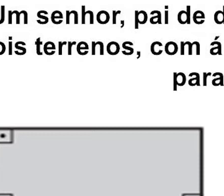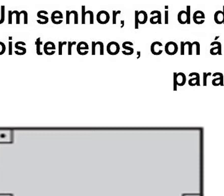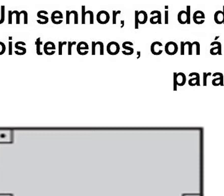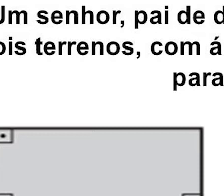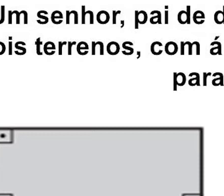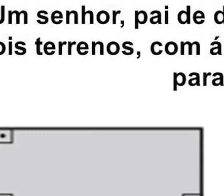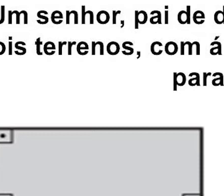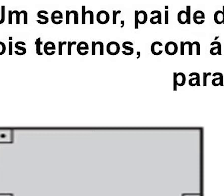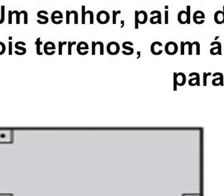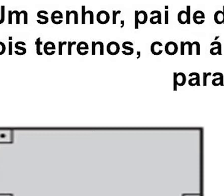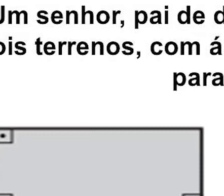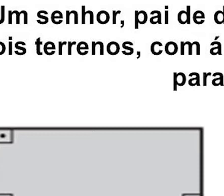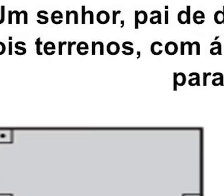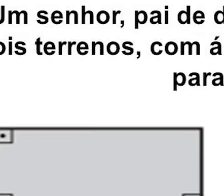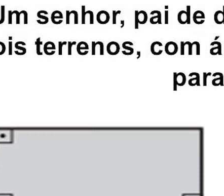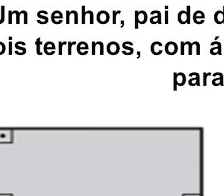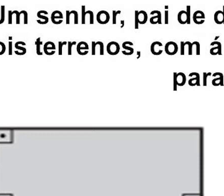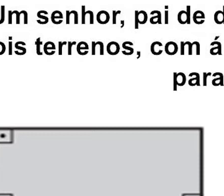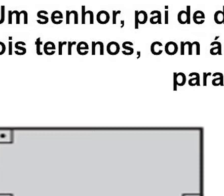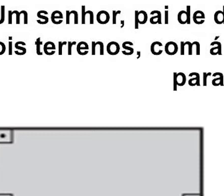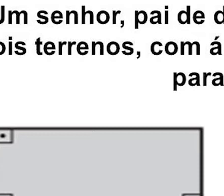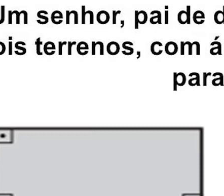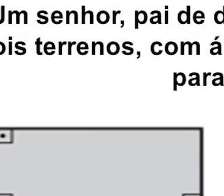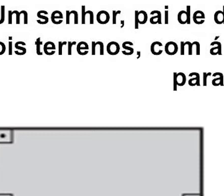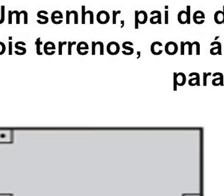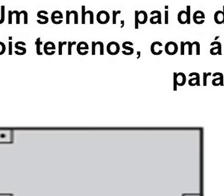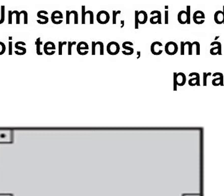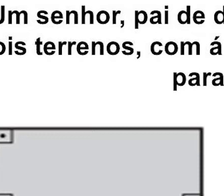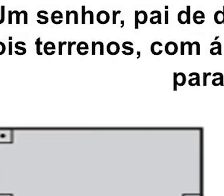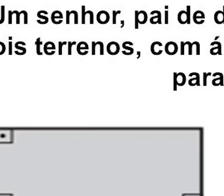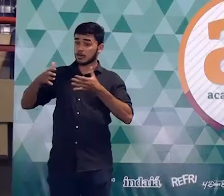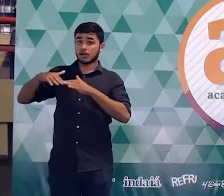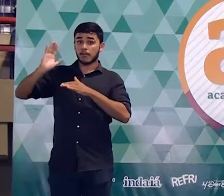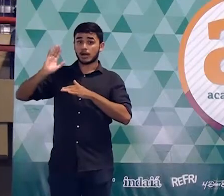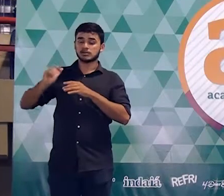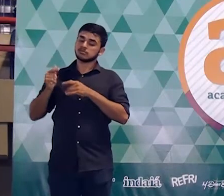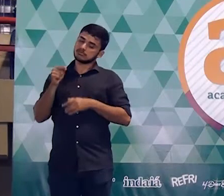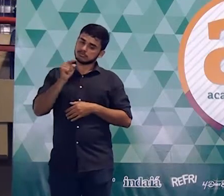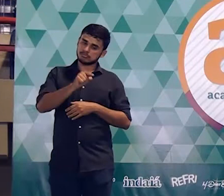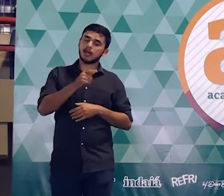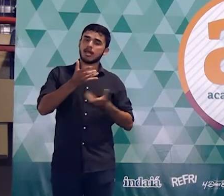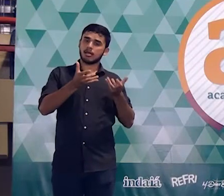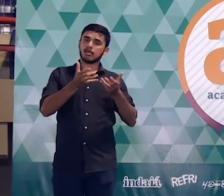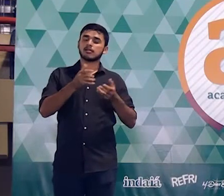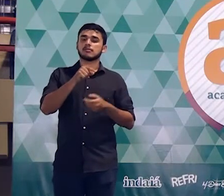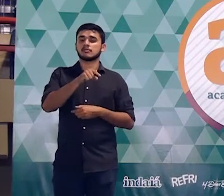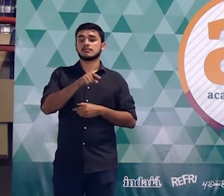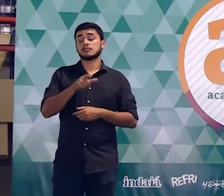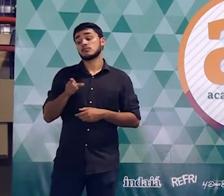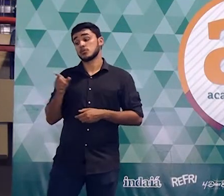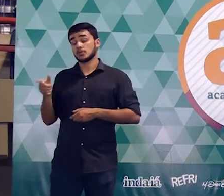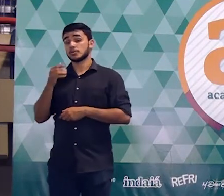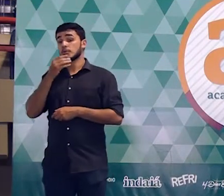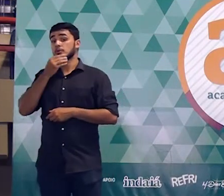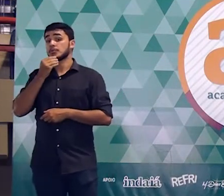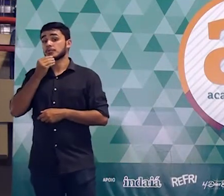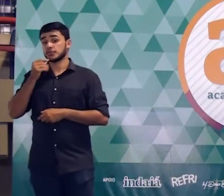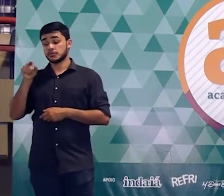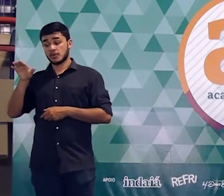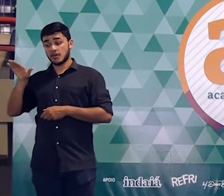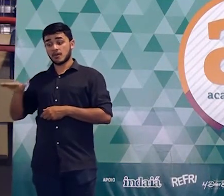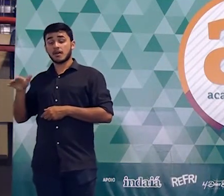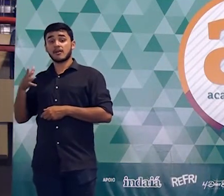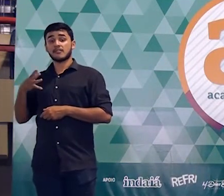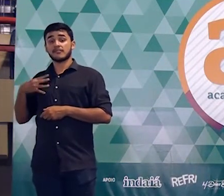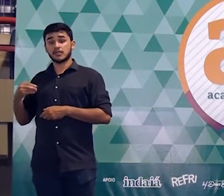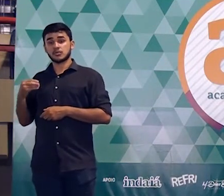velho. E, por isso, foi comprado. O filho mais novo possui um projeto arquitetônico de uma casa que quer construir. Mas, para isso,